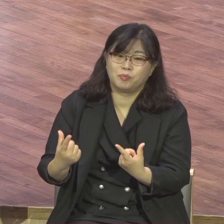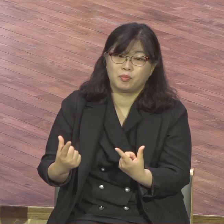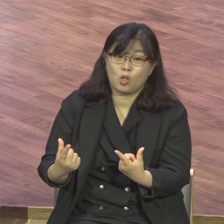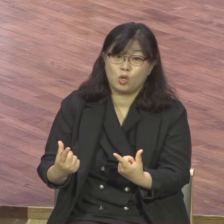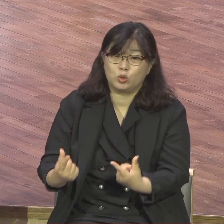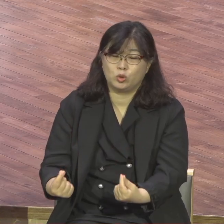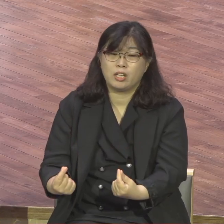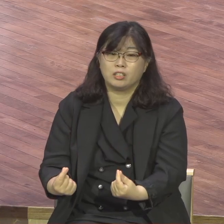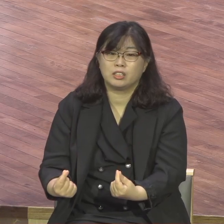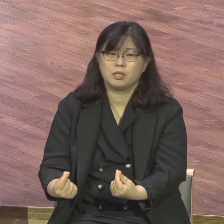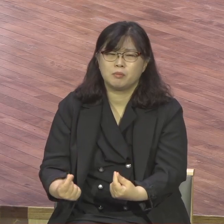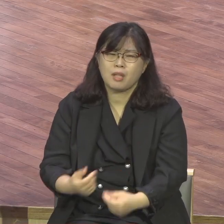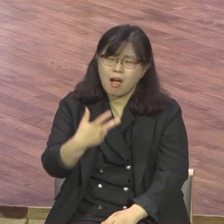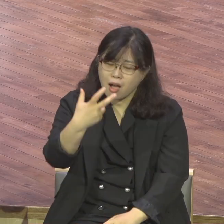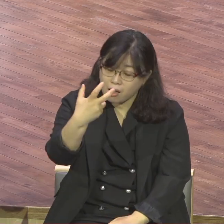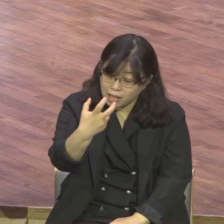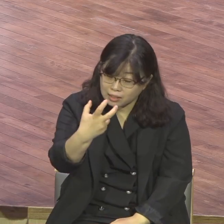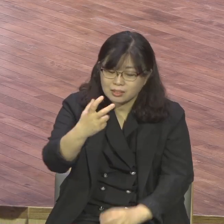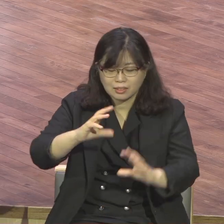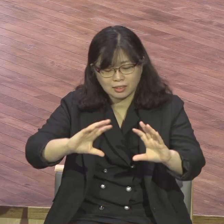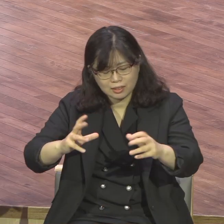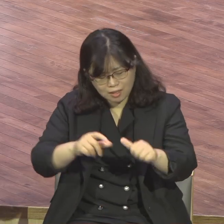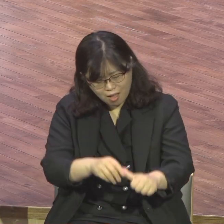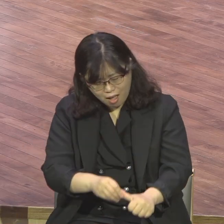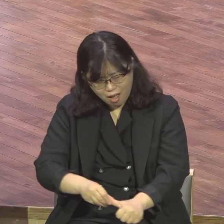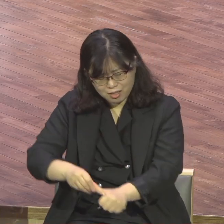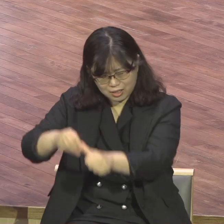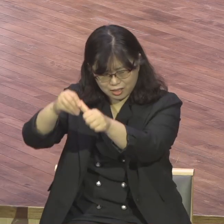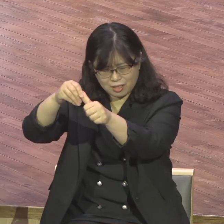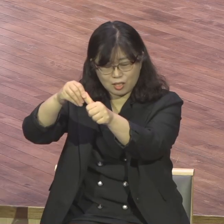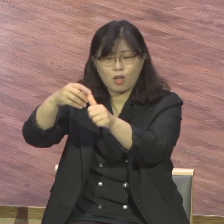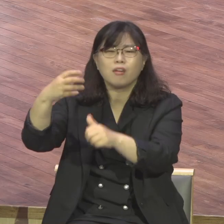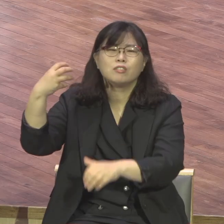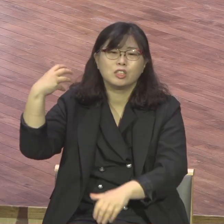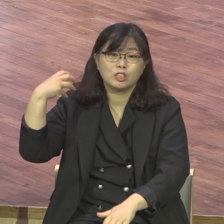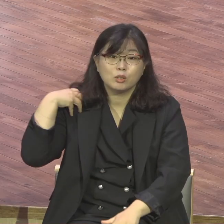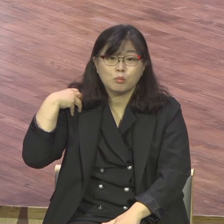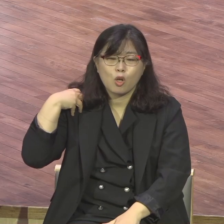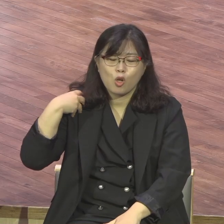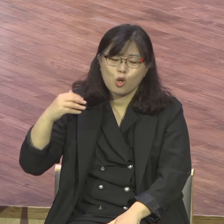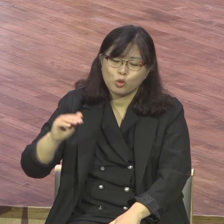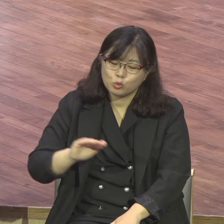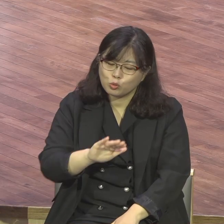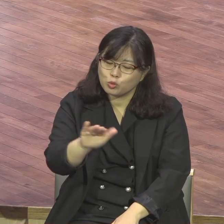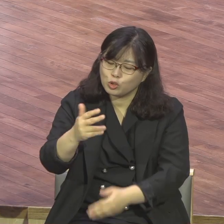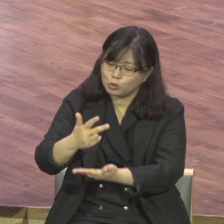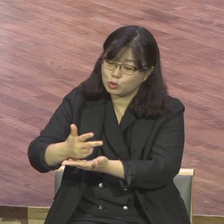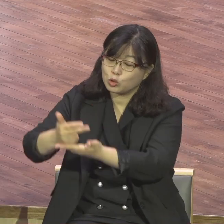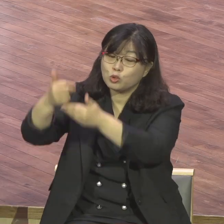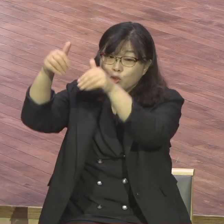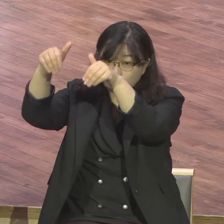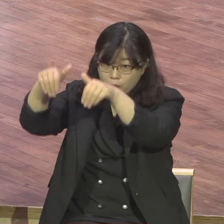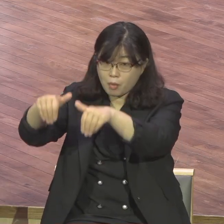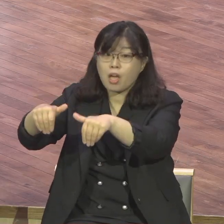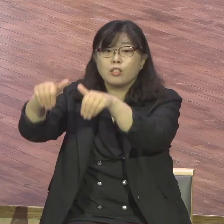지신 나라를 사랑해 주님의 동들 우리는